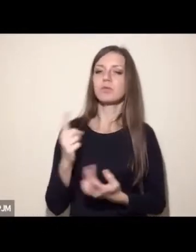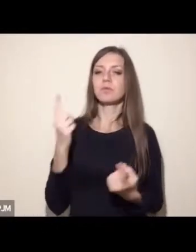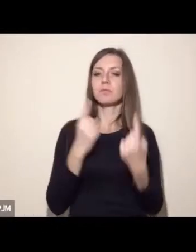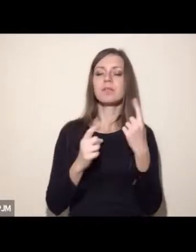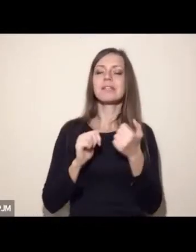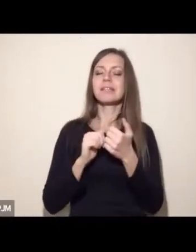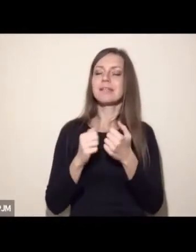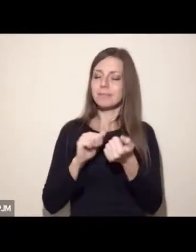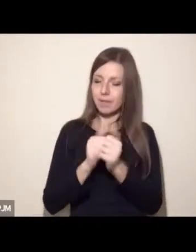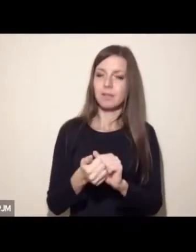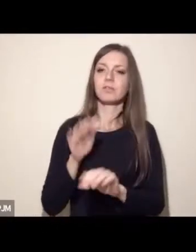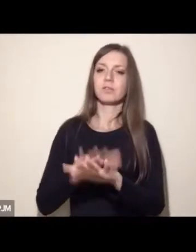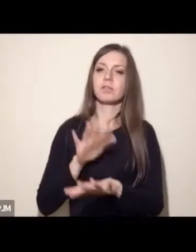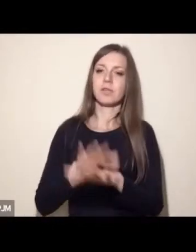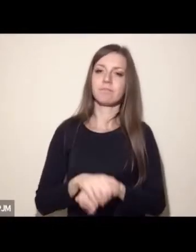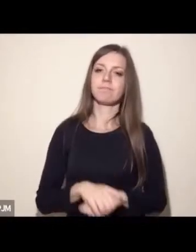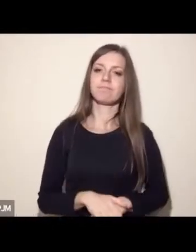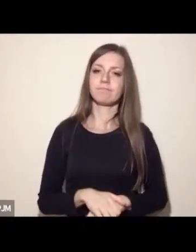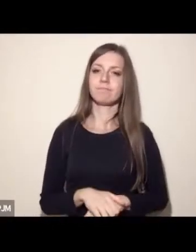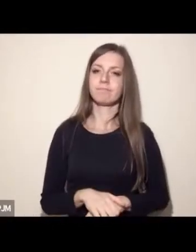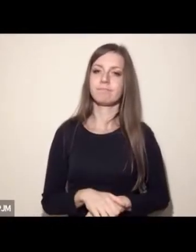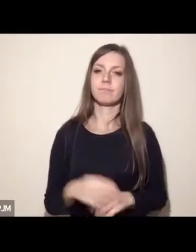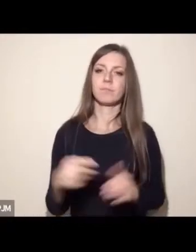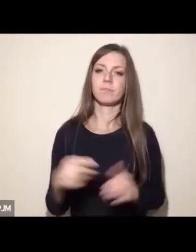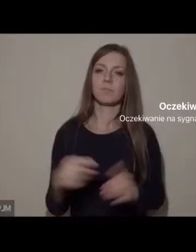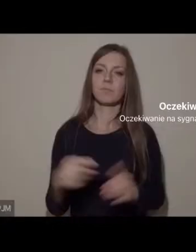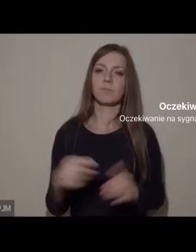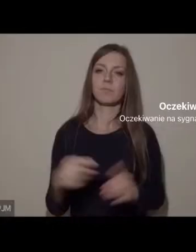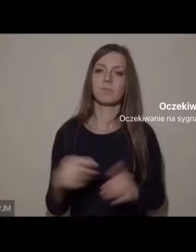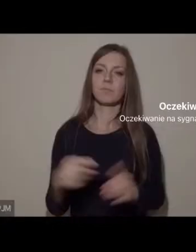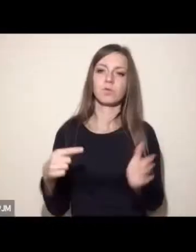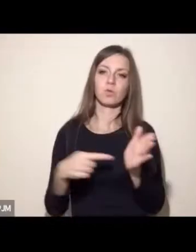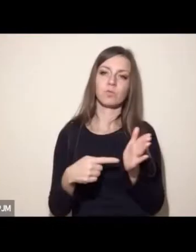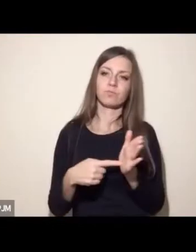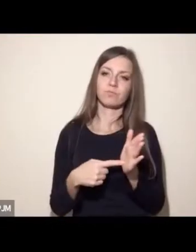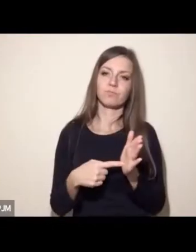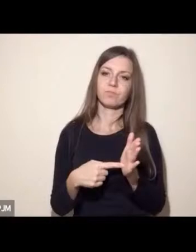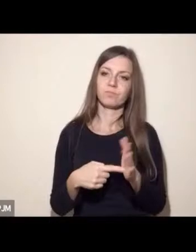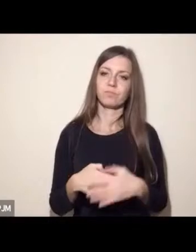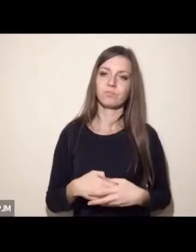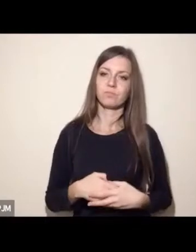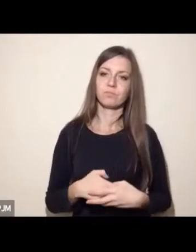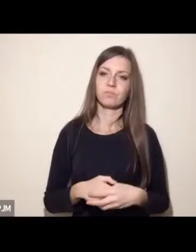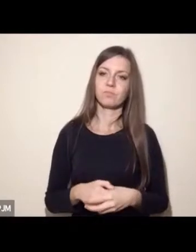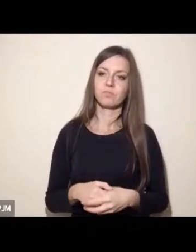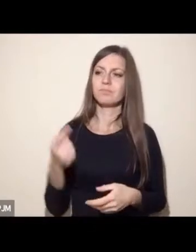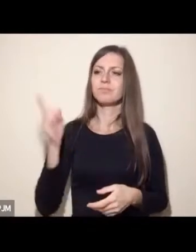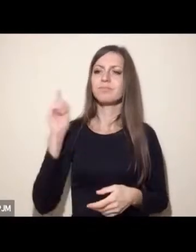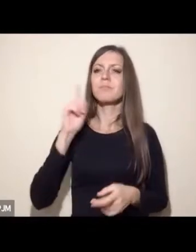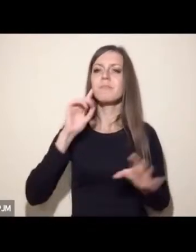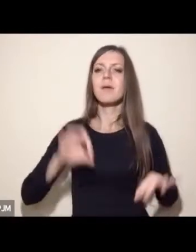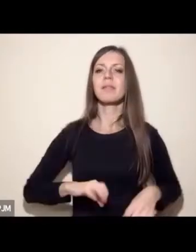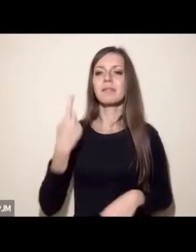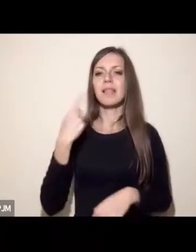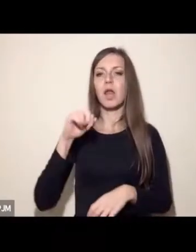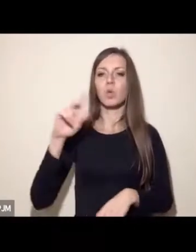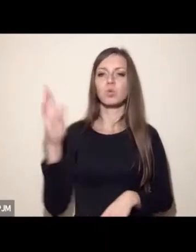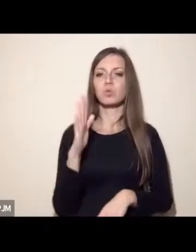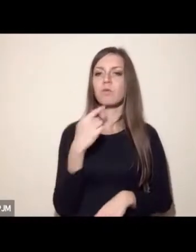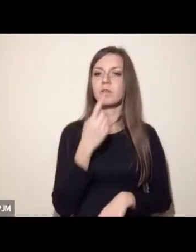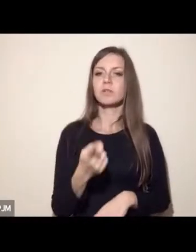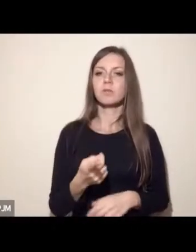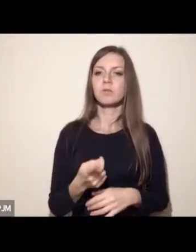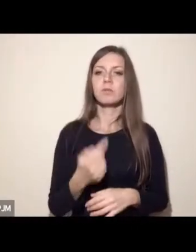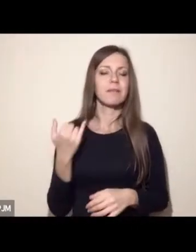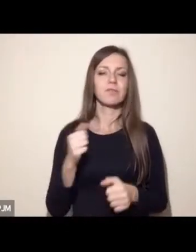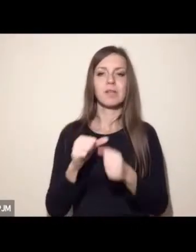zmian systemowych. oczywiście, tak jak już powiedział tutaj pan Dariusz Gzyra, to zawsze jest